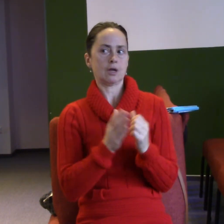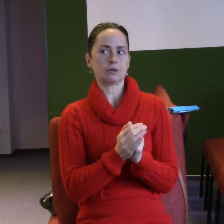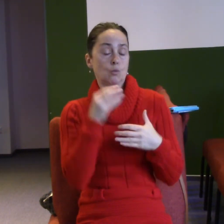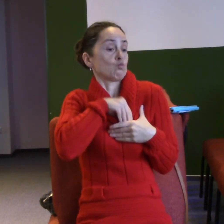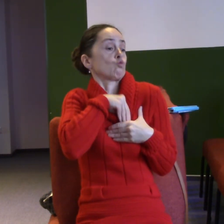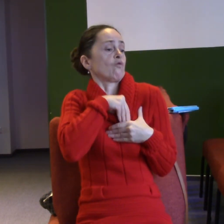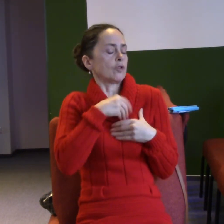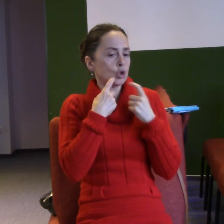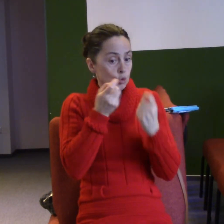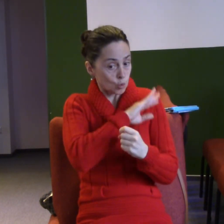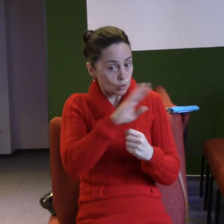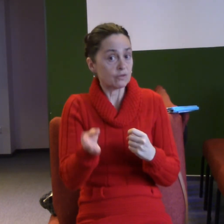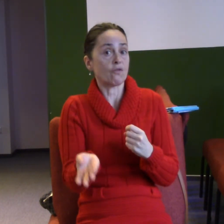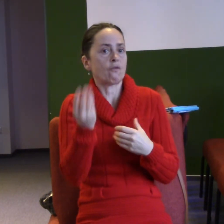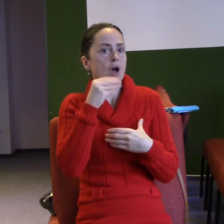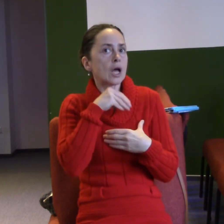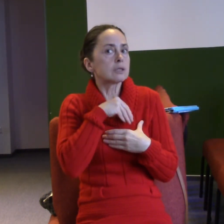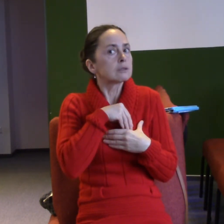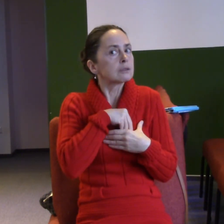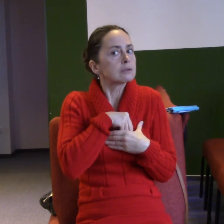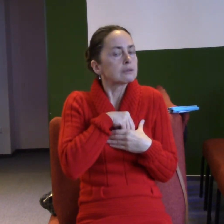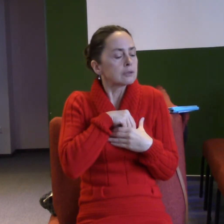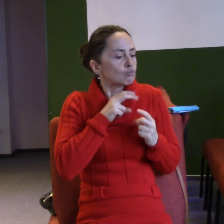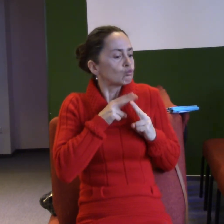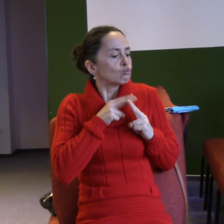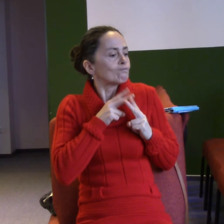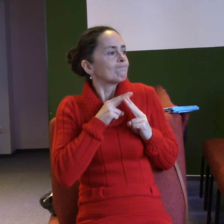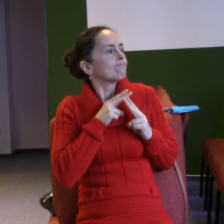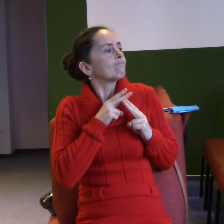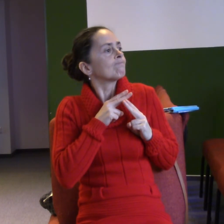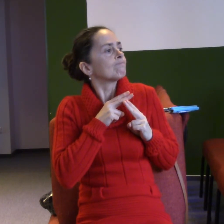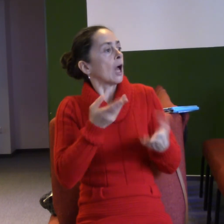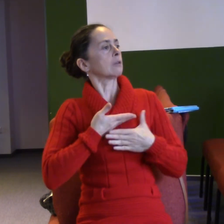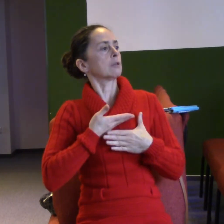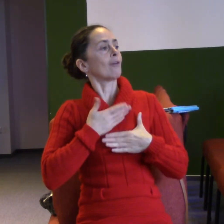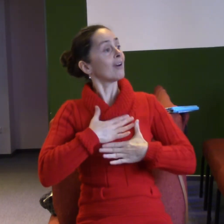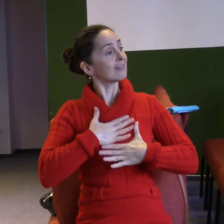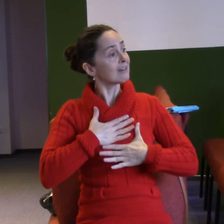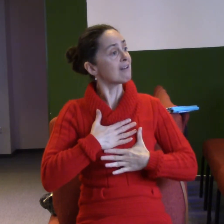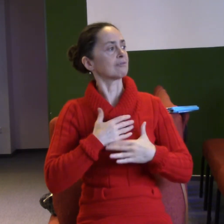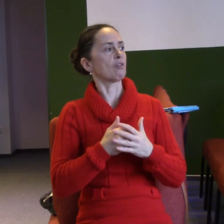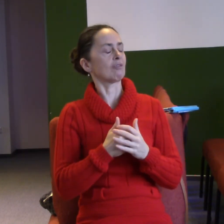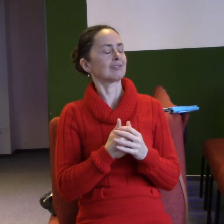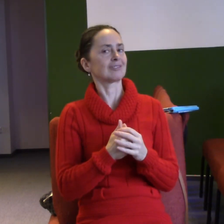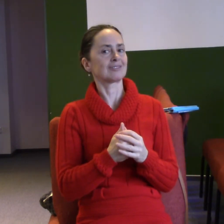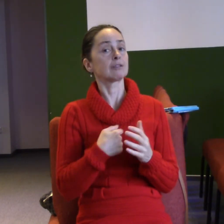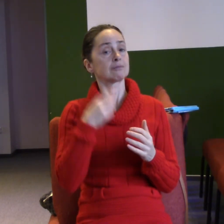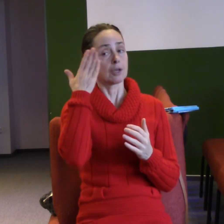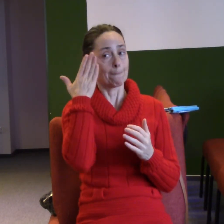Boží začne ovlňovat tvůj život a přichází radost, kterou přináší duch svatý. Myslím si, že ta radost se nedá